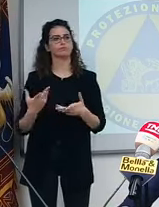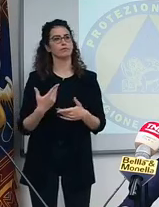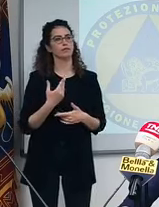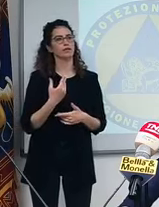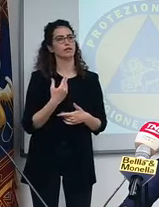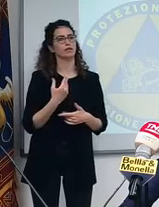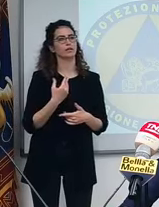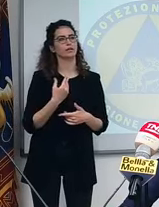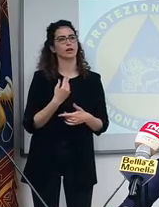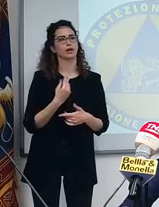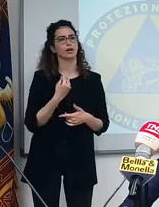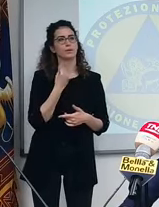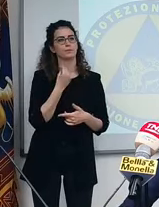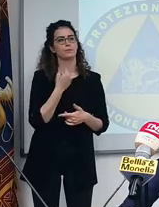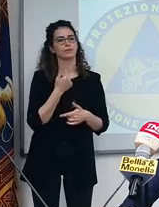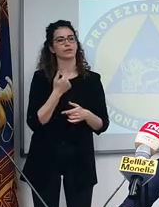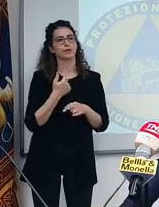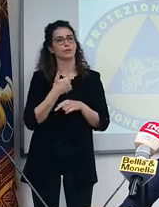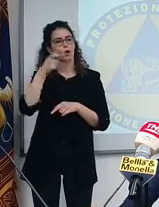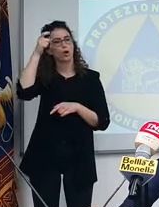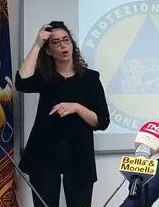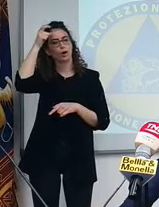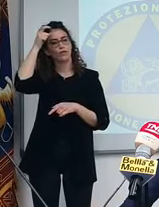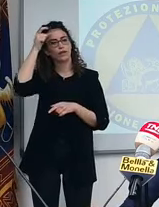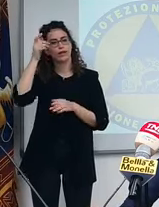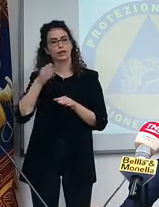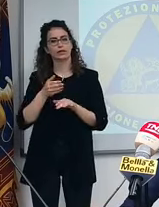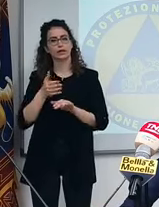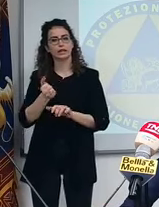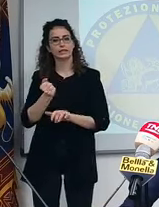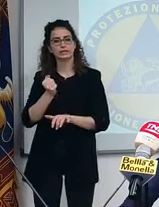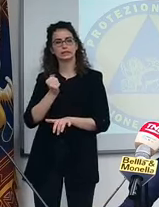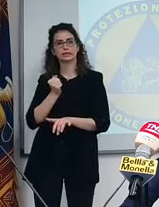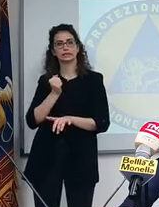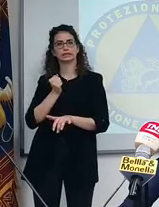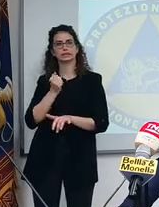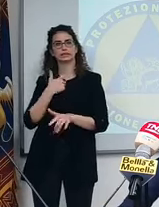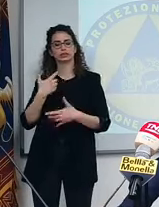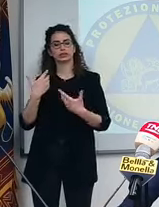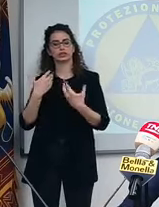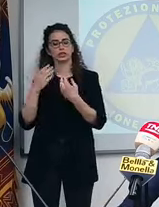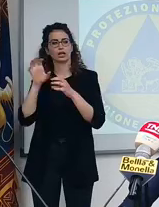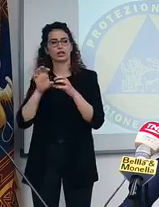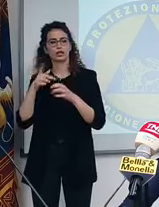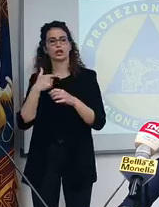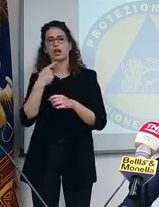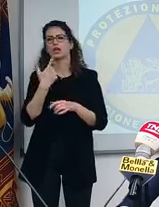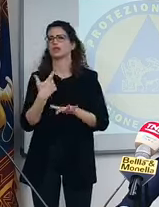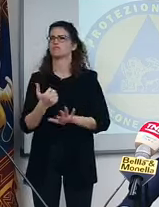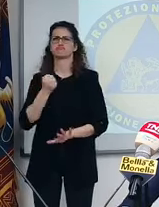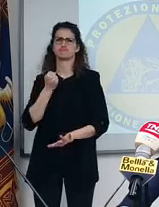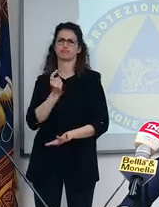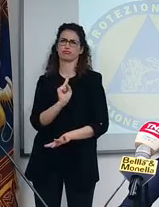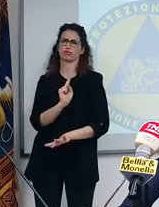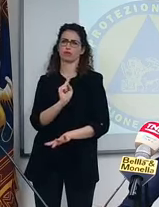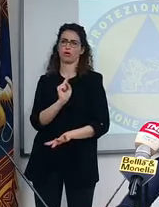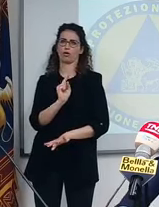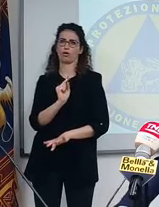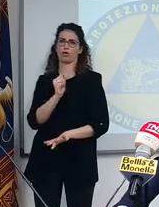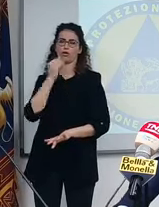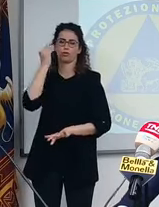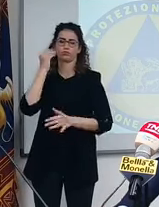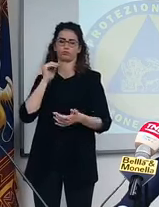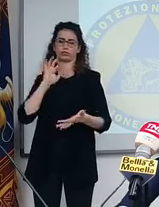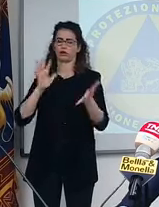come commenta, in pratica, il dietrofront del governo che ha ascoltato le regioni in tema di scuola? Ma io non lo definirei dietrofront. Il